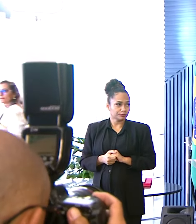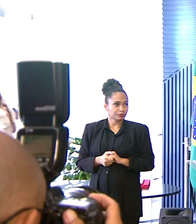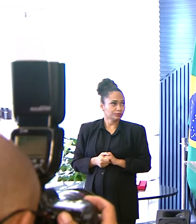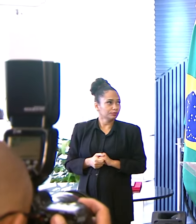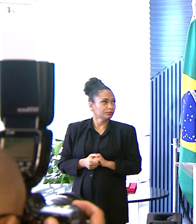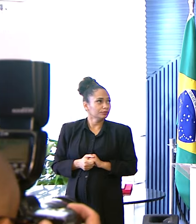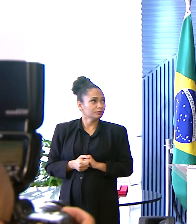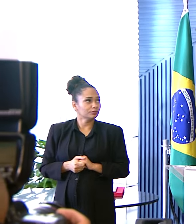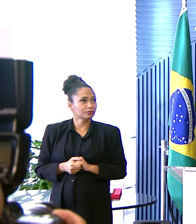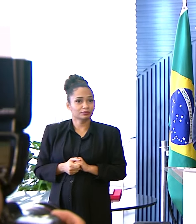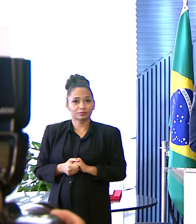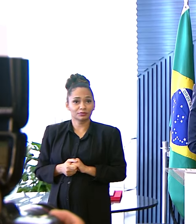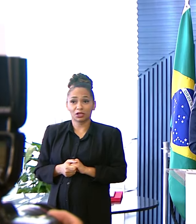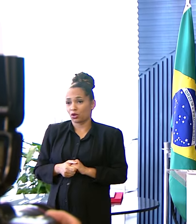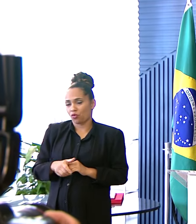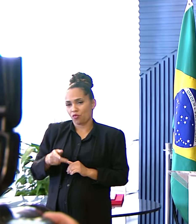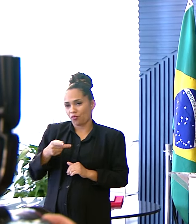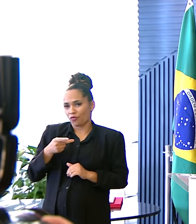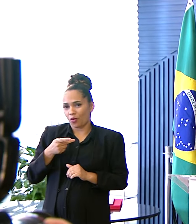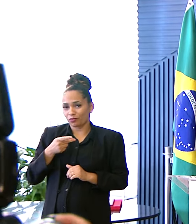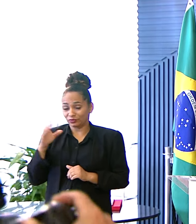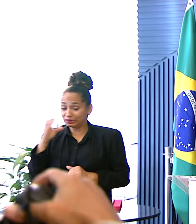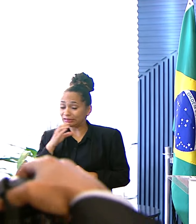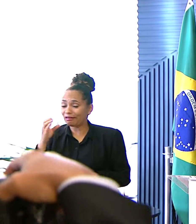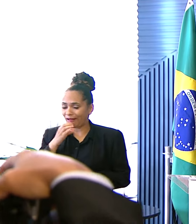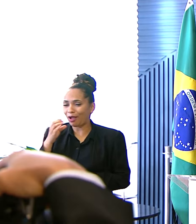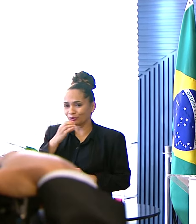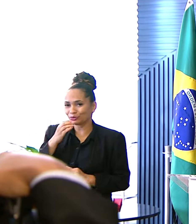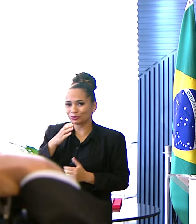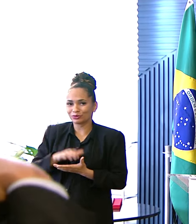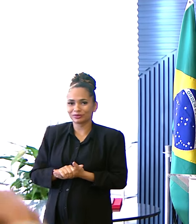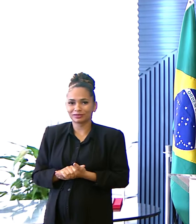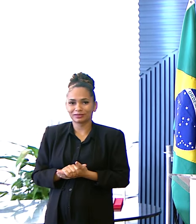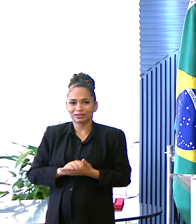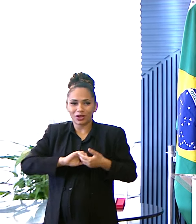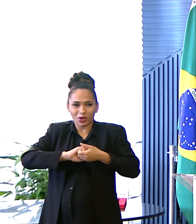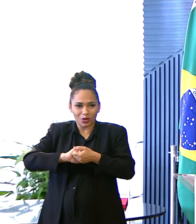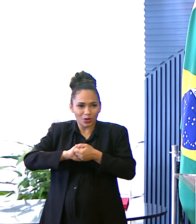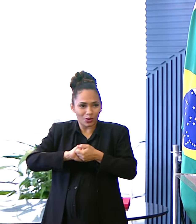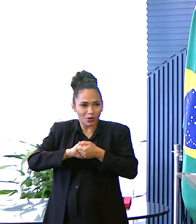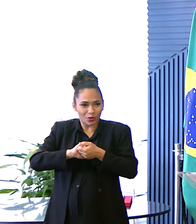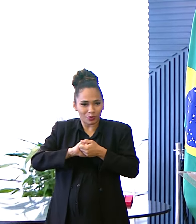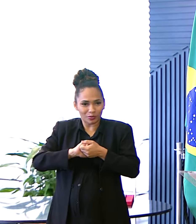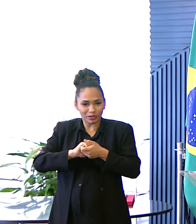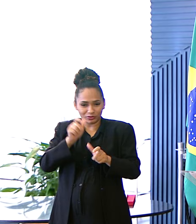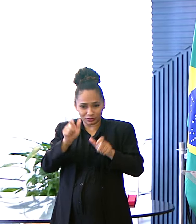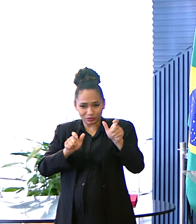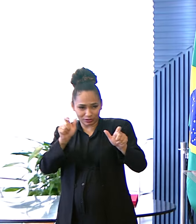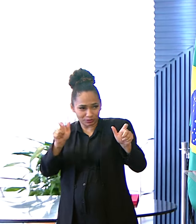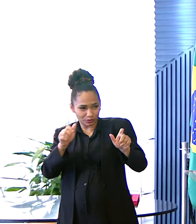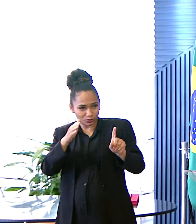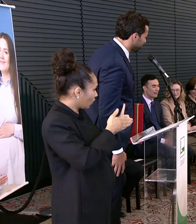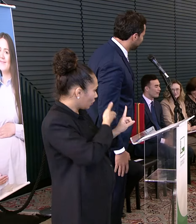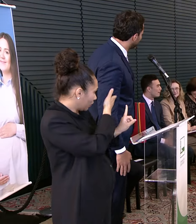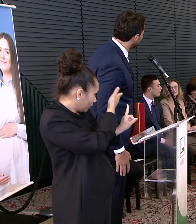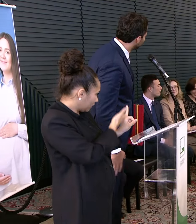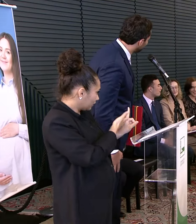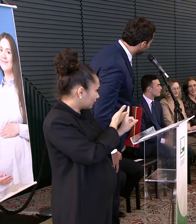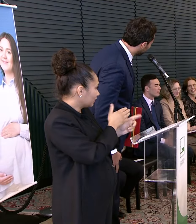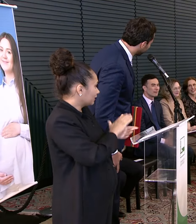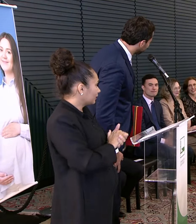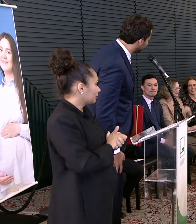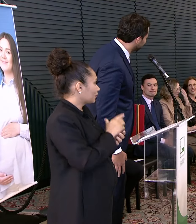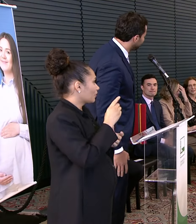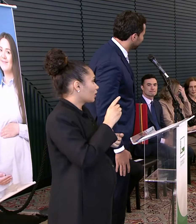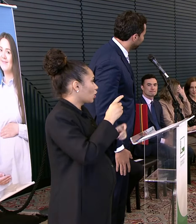Não pretendo largar As plaquinhas Cumprimento a mesa De autoridades Deputada Rosário